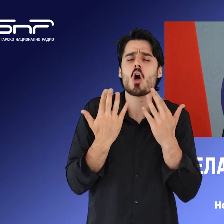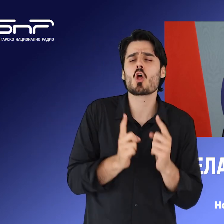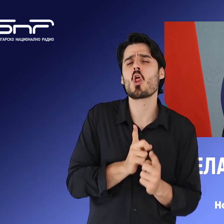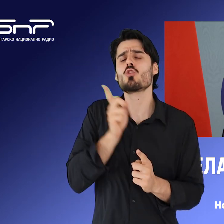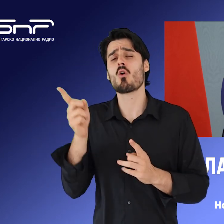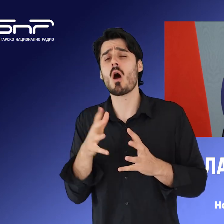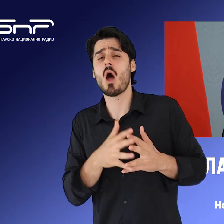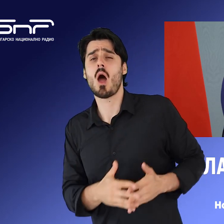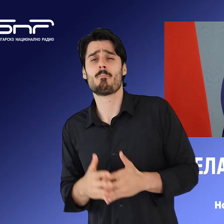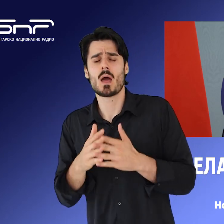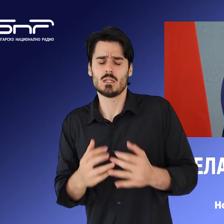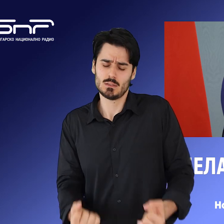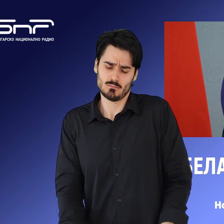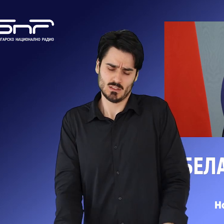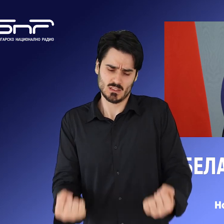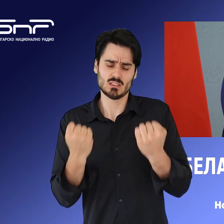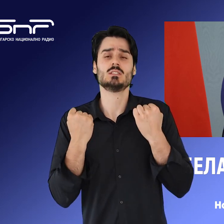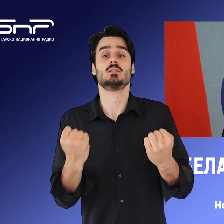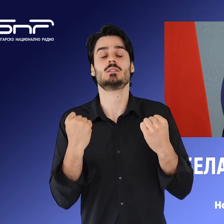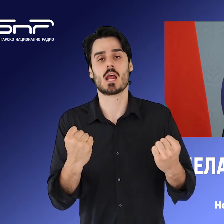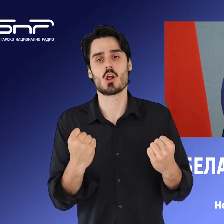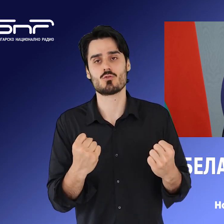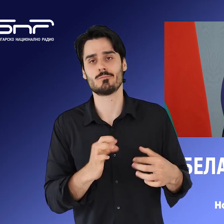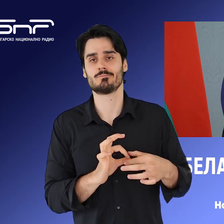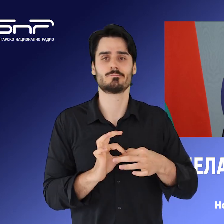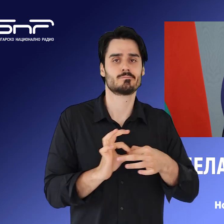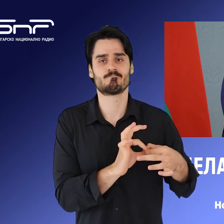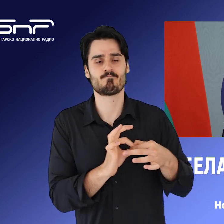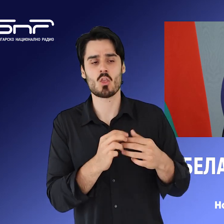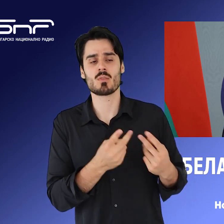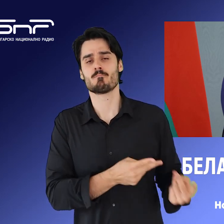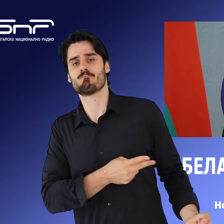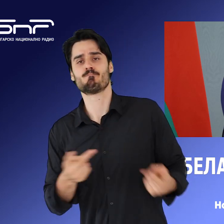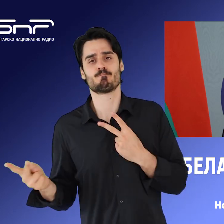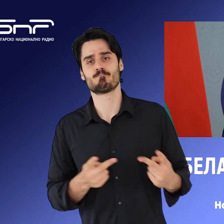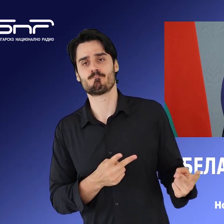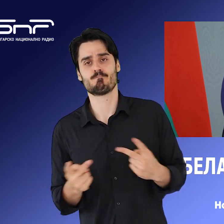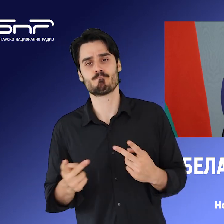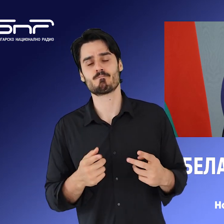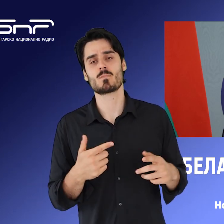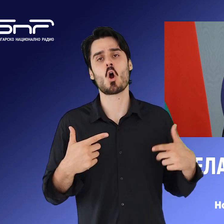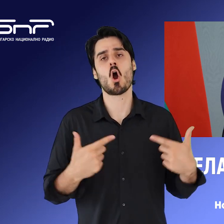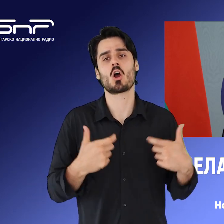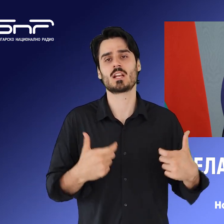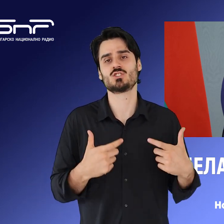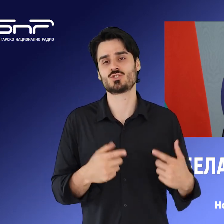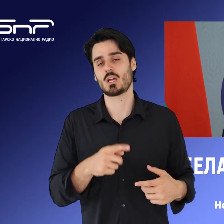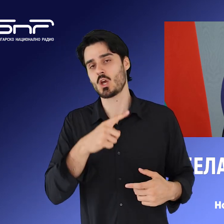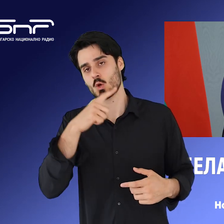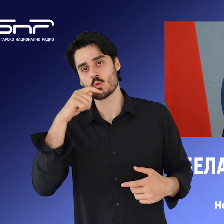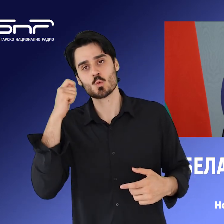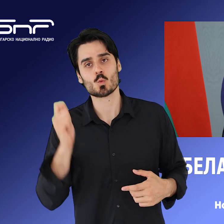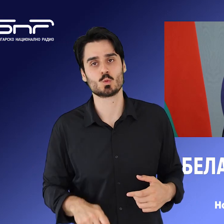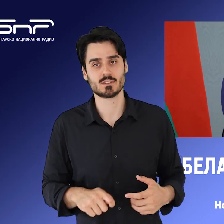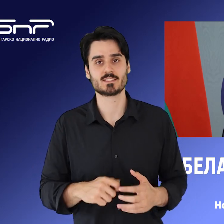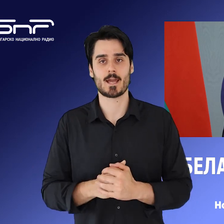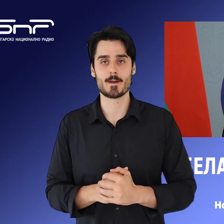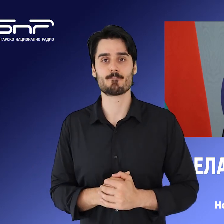пуснати от Съединените щати над Хирошима и на Гасаки през 1945 година. За новините Елизабет